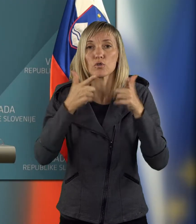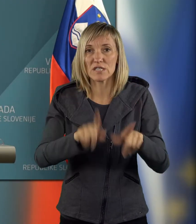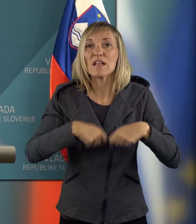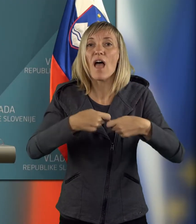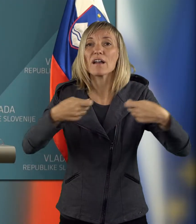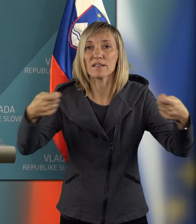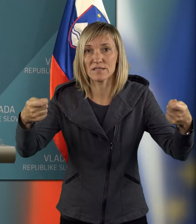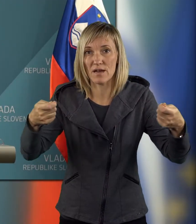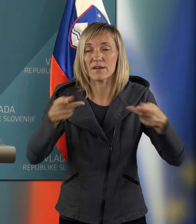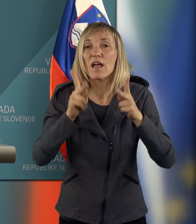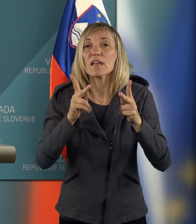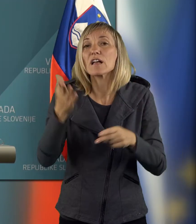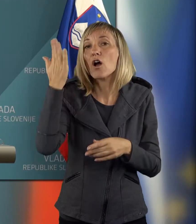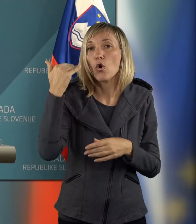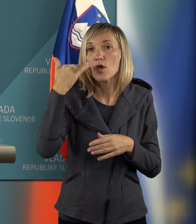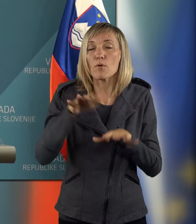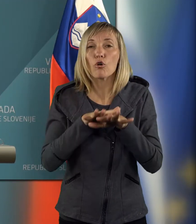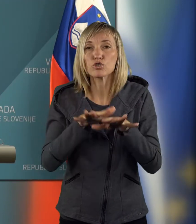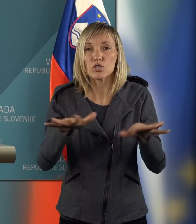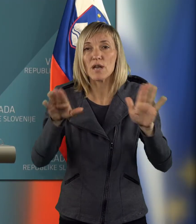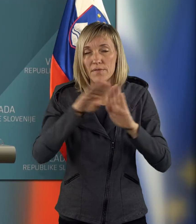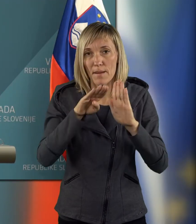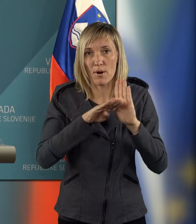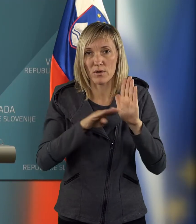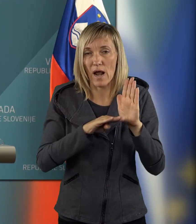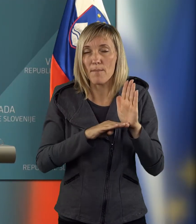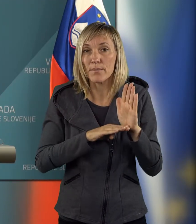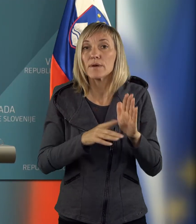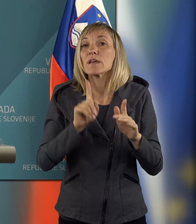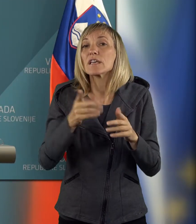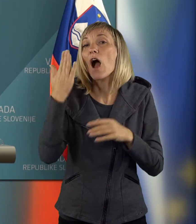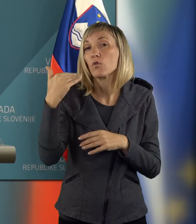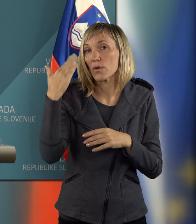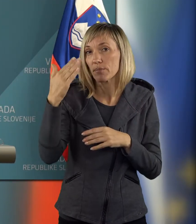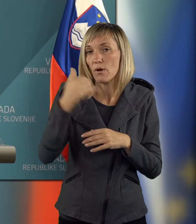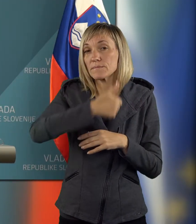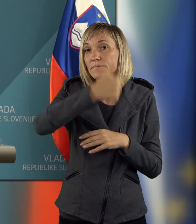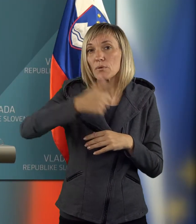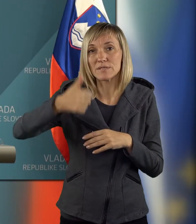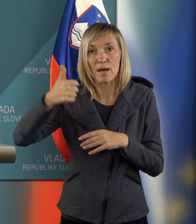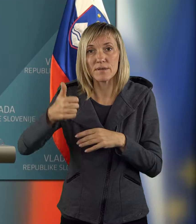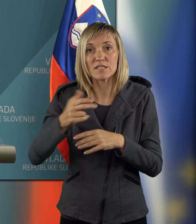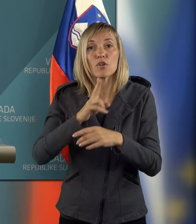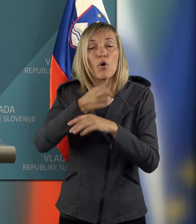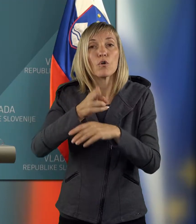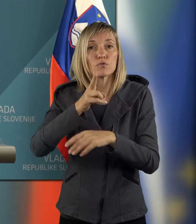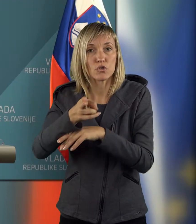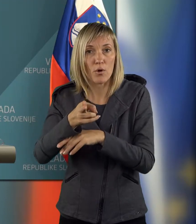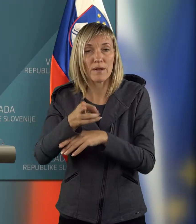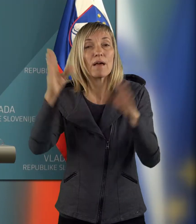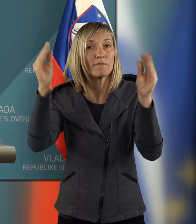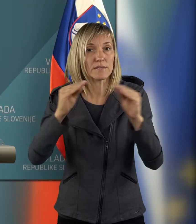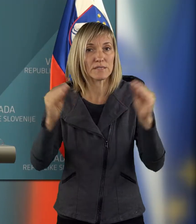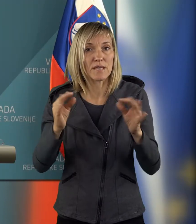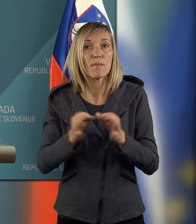podeljevanje in kako so bile širjeni programi in kako so lahko po same z nekaj vstopali v